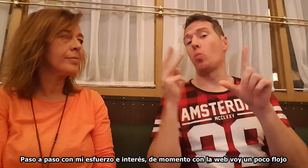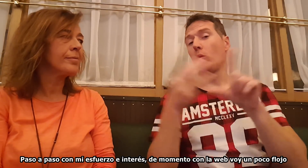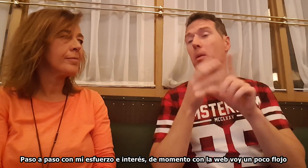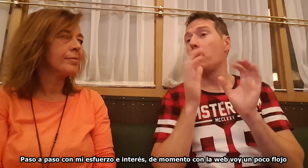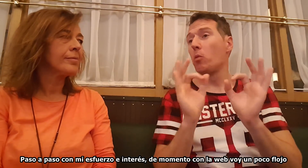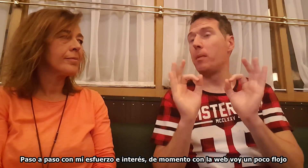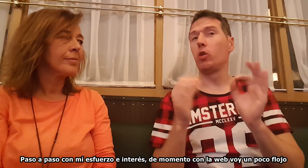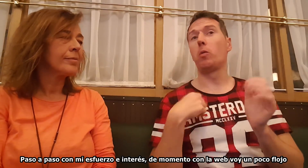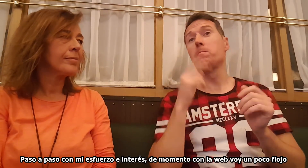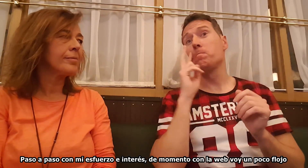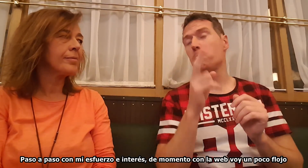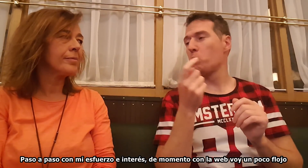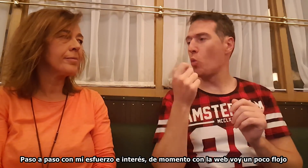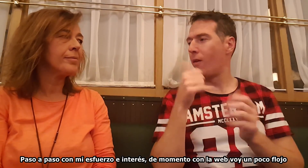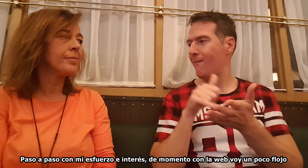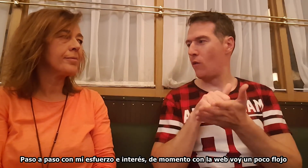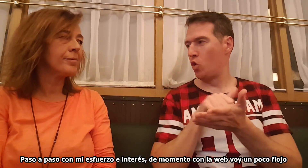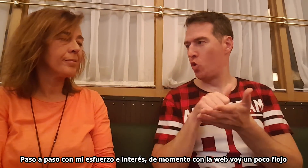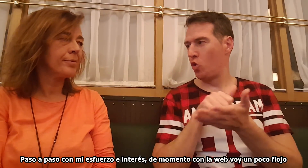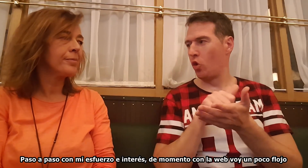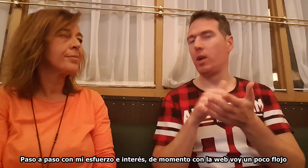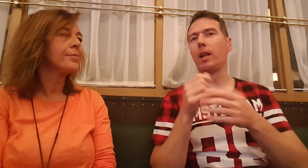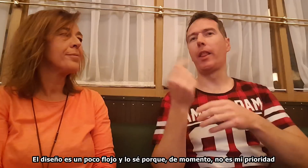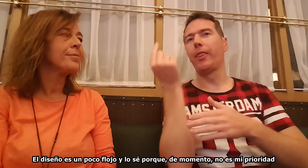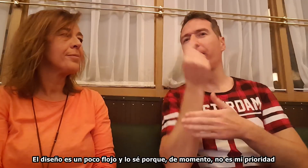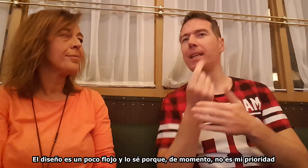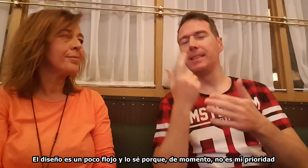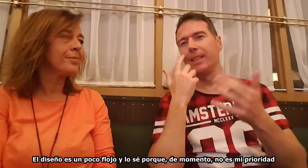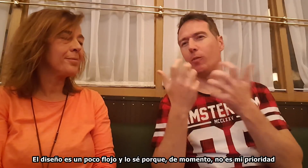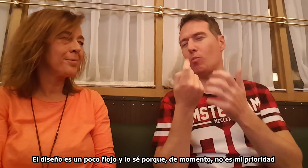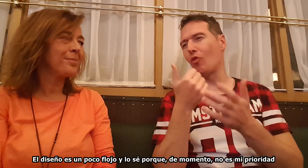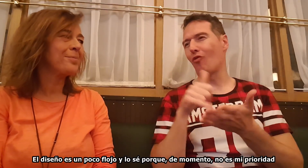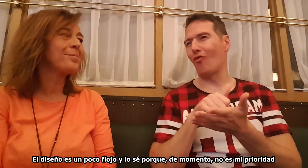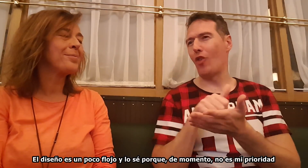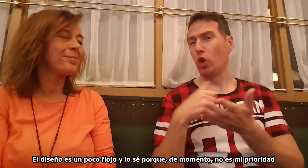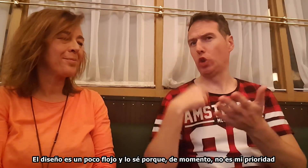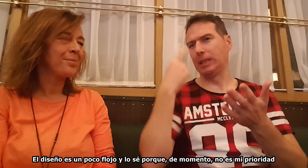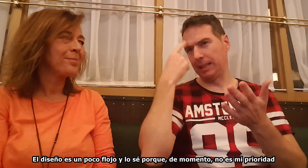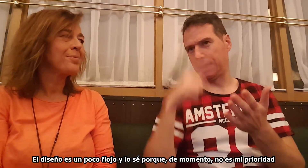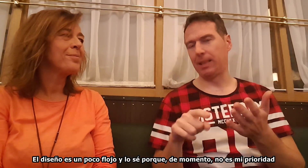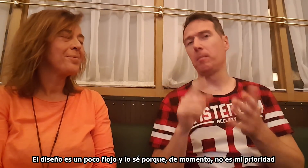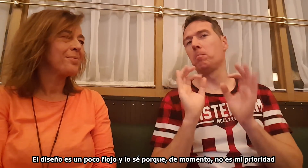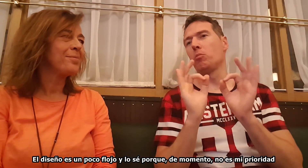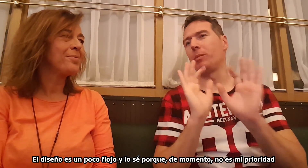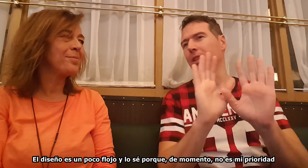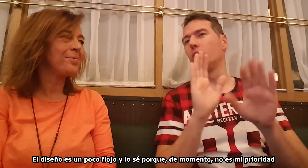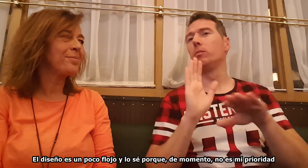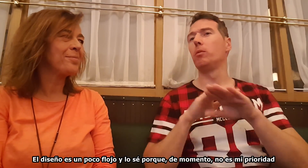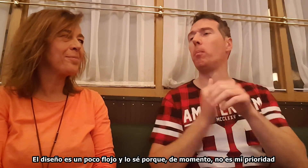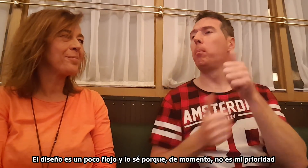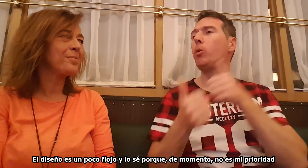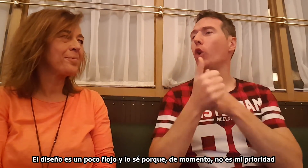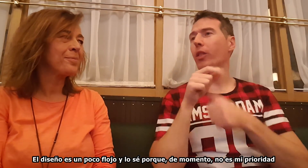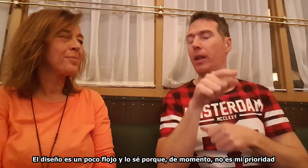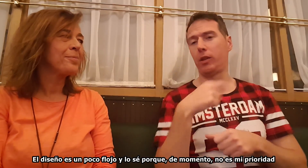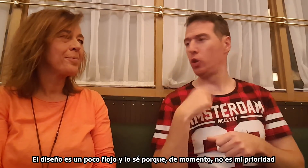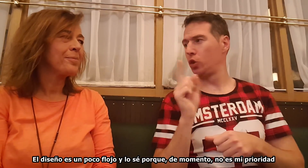De momento con la web voy un poco flojo. El diseño es un poco flojo y lo sé. De momento no es mi prioridad.